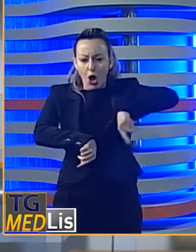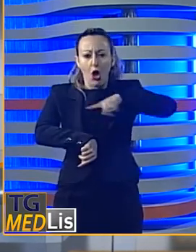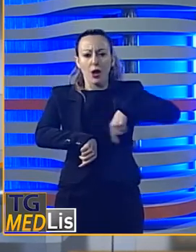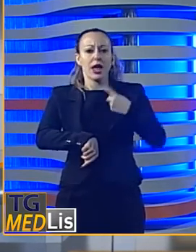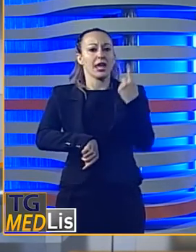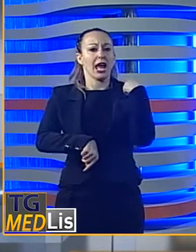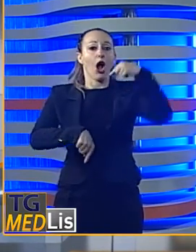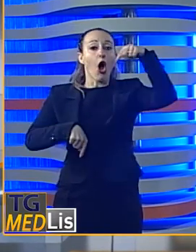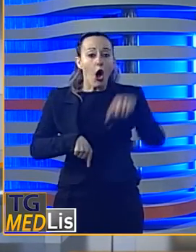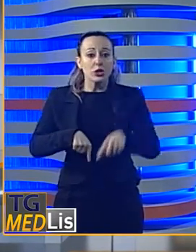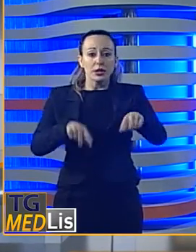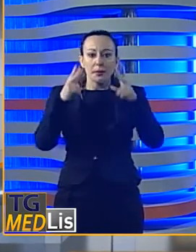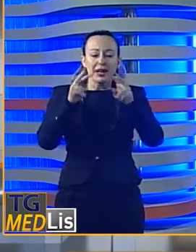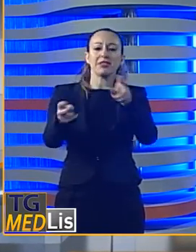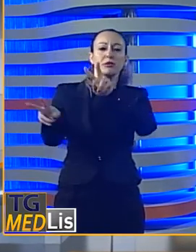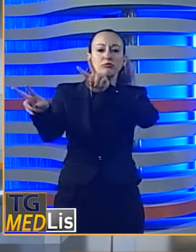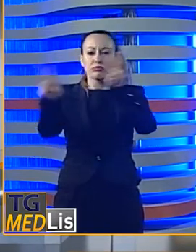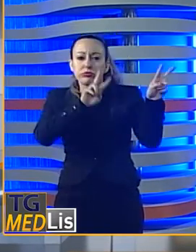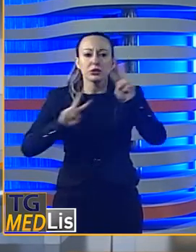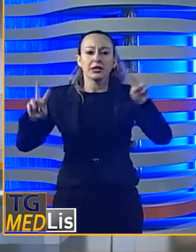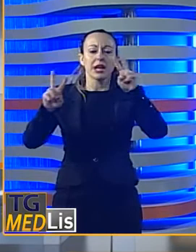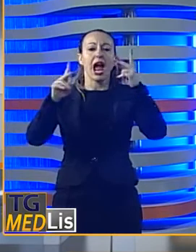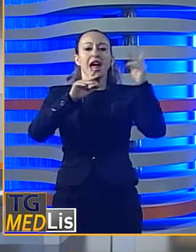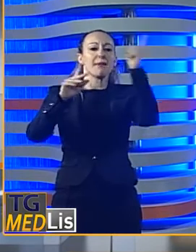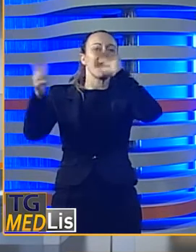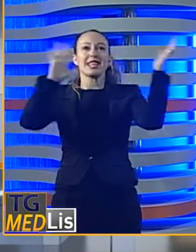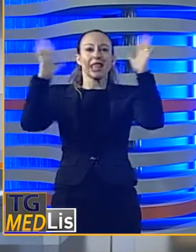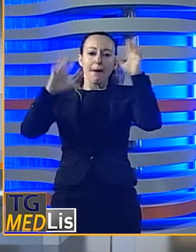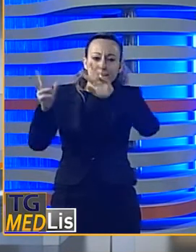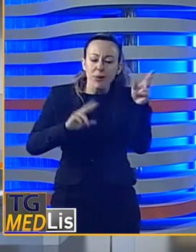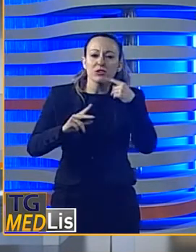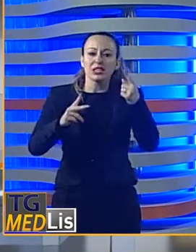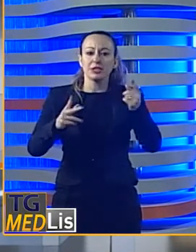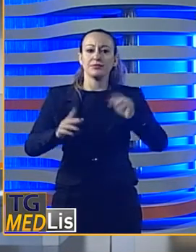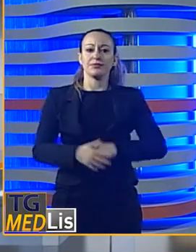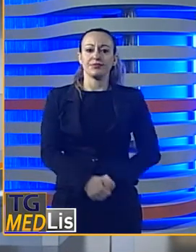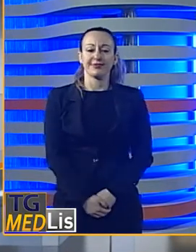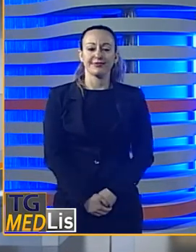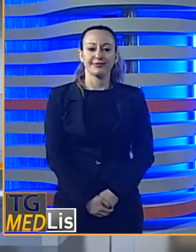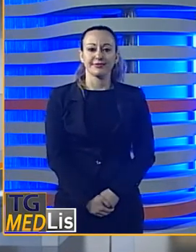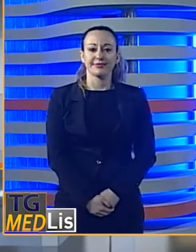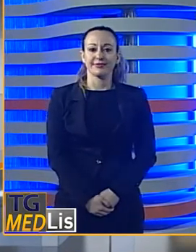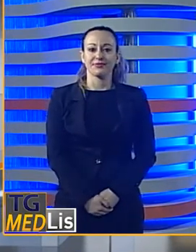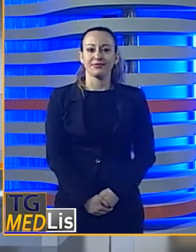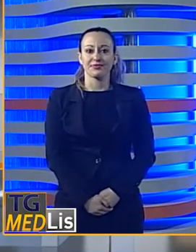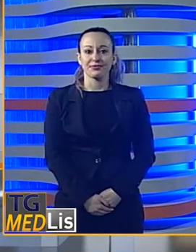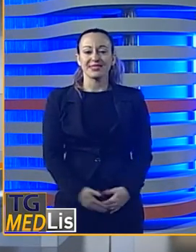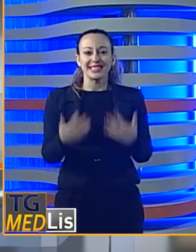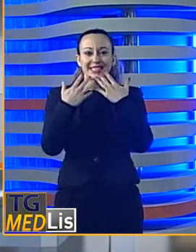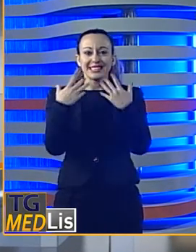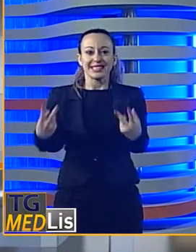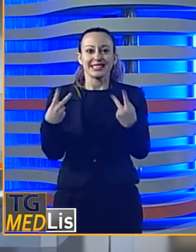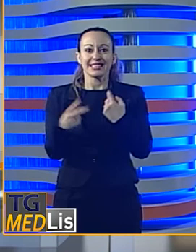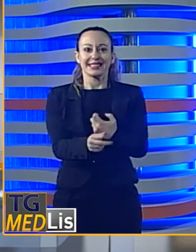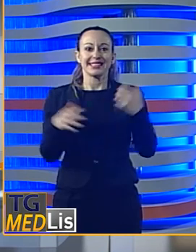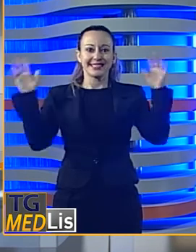ancora precipitazioni a prevalente carattere di rovescio o temporale. Per il Tgmed List è tutto, grazie